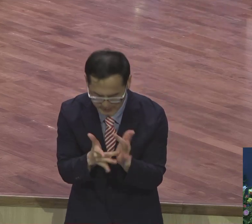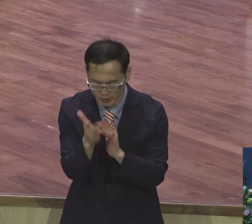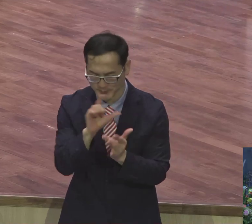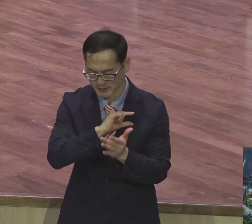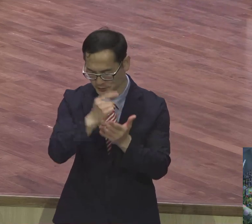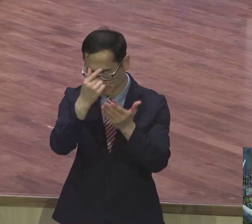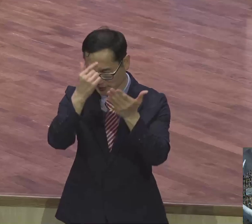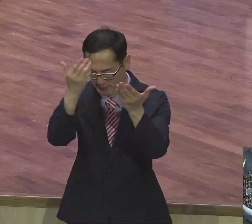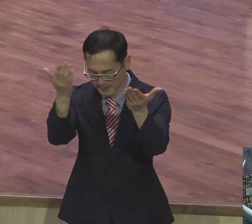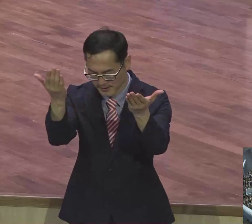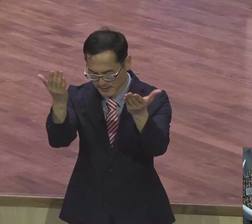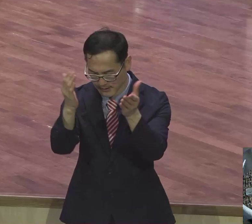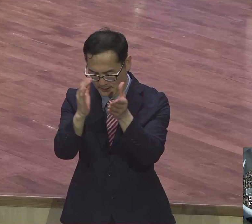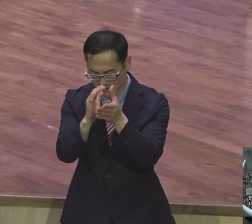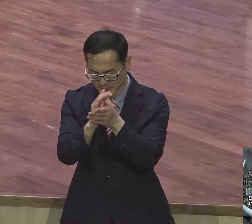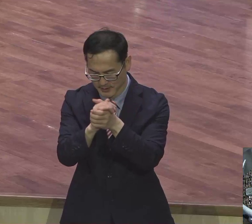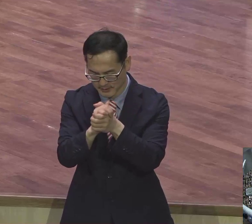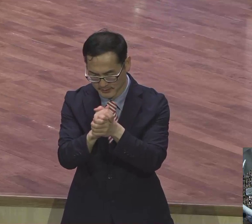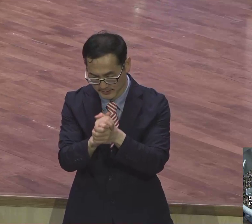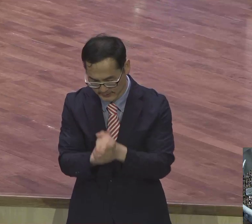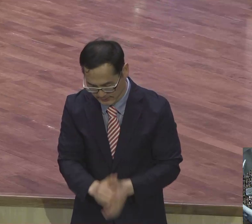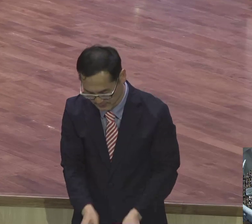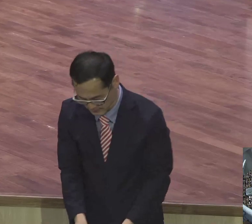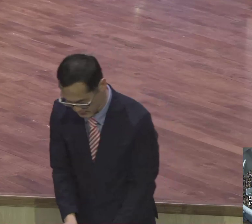아멘 아멘 아멘 아멘